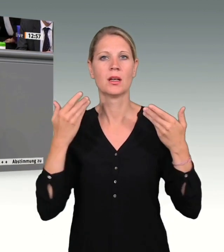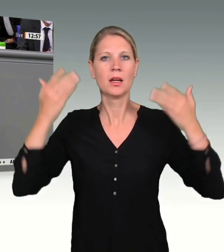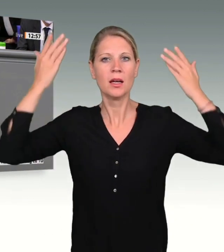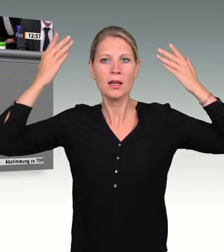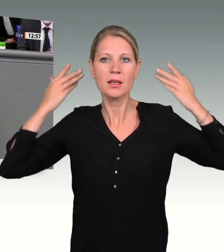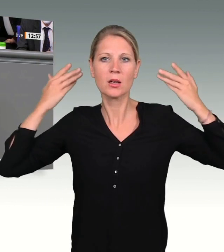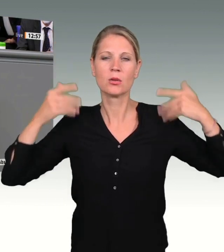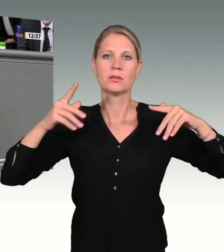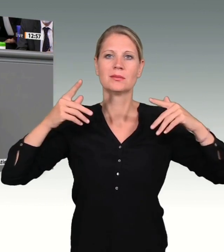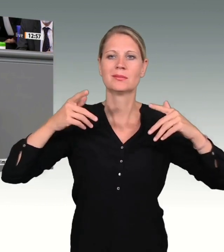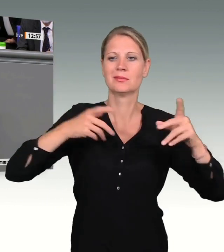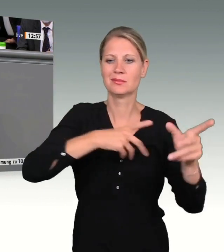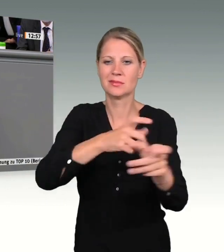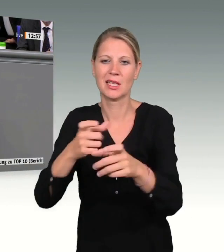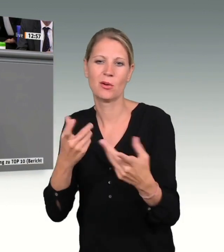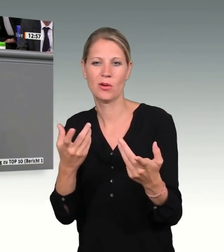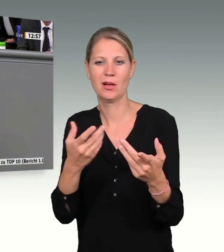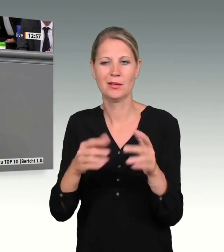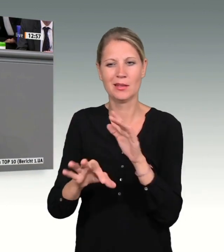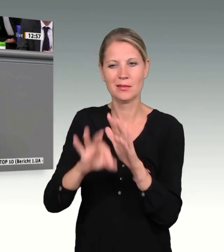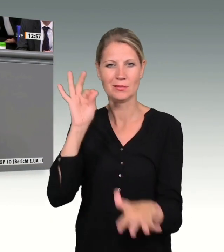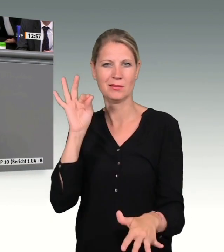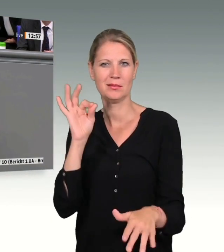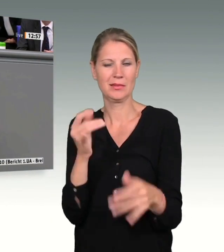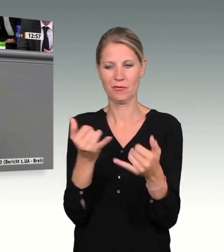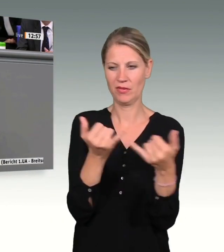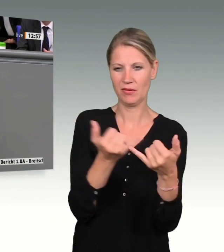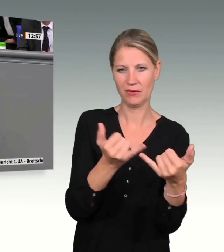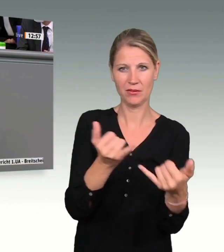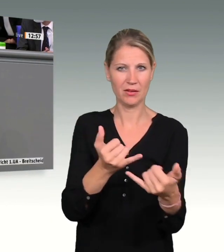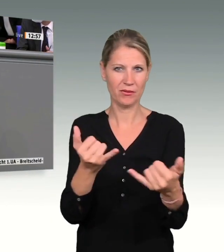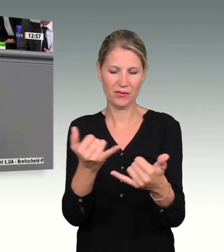konnte es dazu kommen? Es ist angeklungen, dass ein bekannter